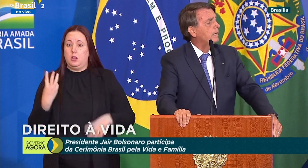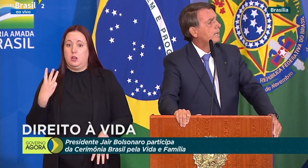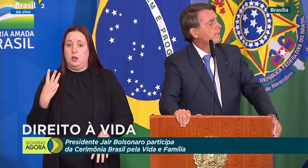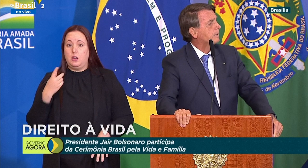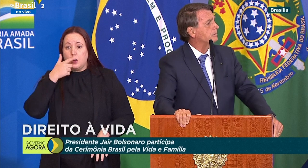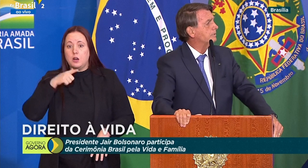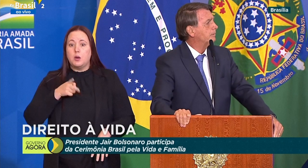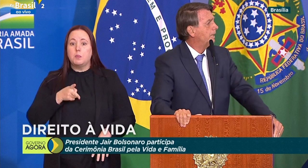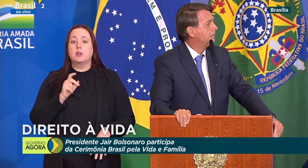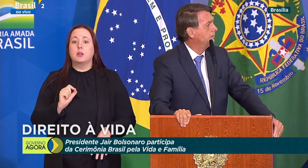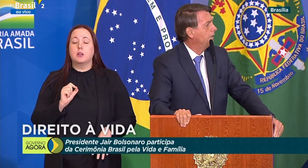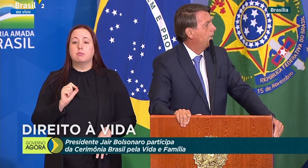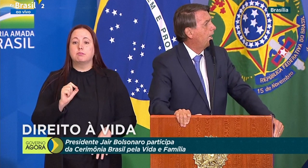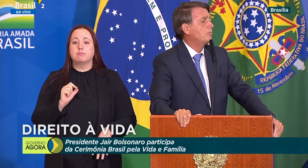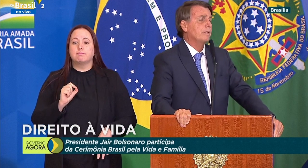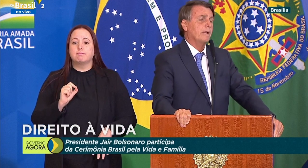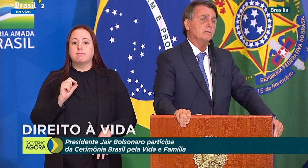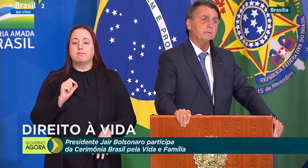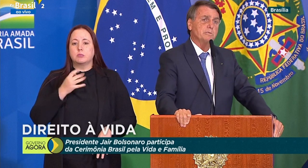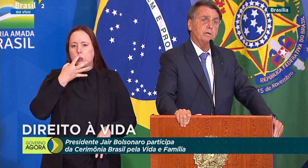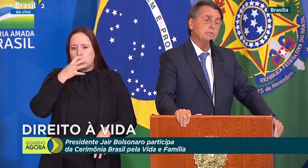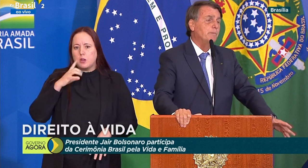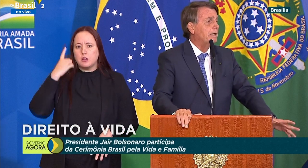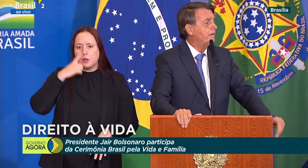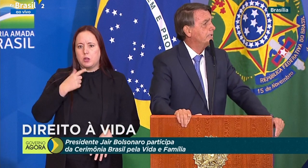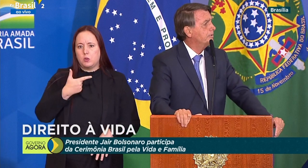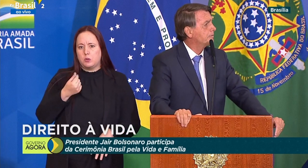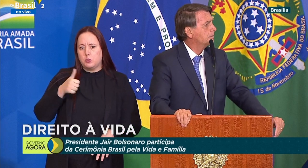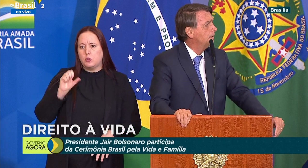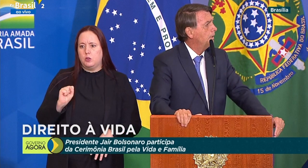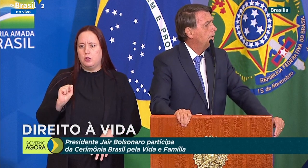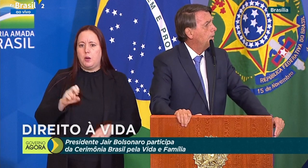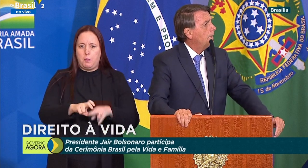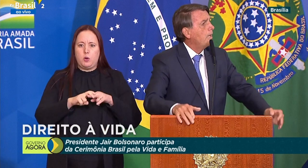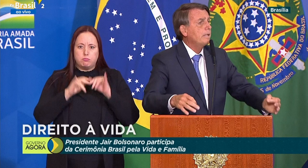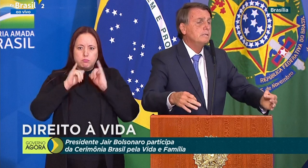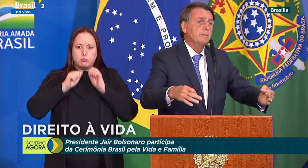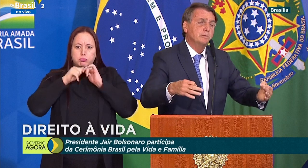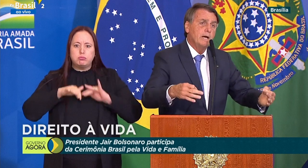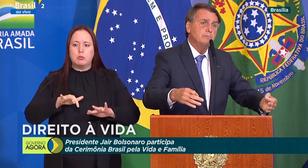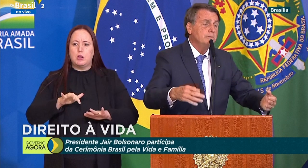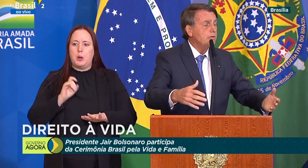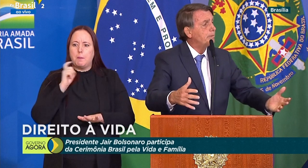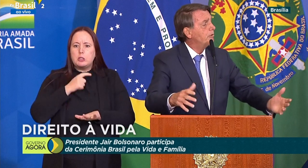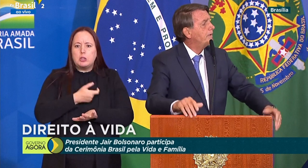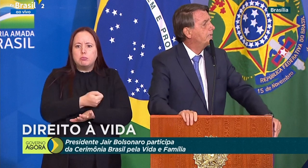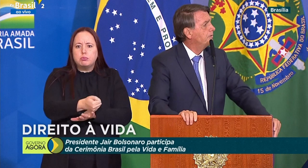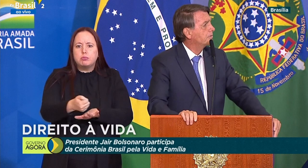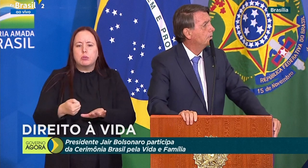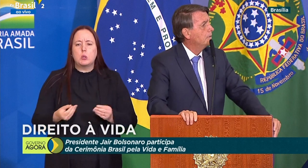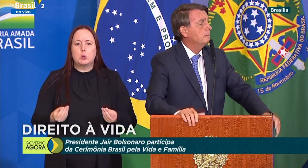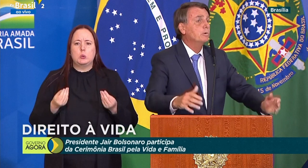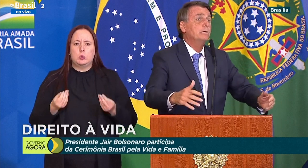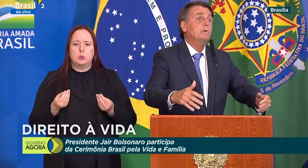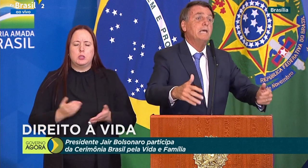mantém a cassação de um deputado, acusado em 2018 e espalhar fake news. Esse deputado não espalhou fake